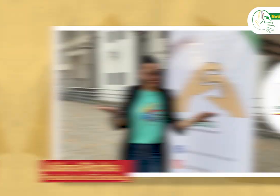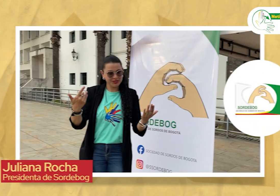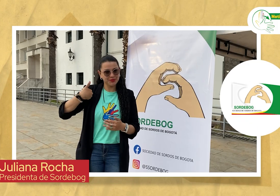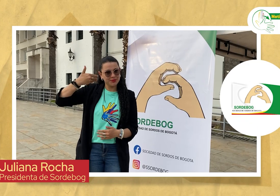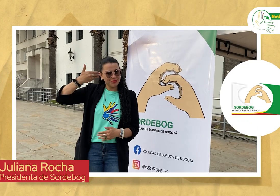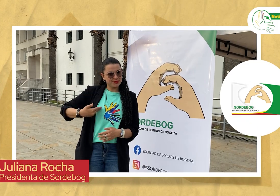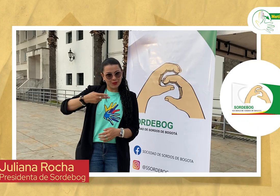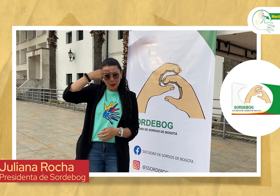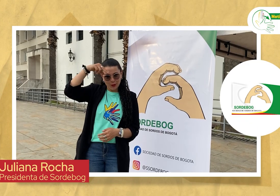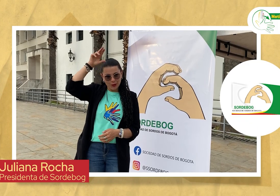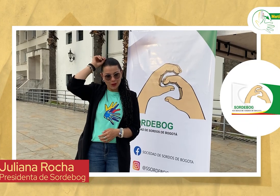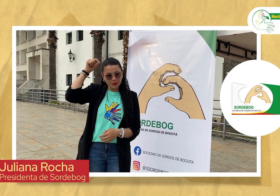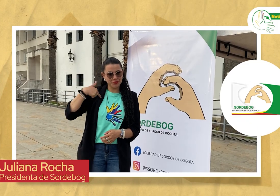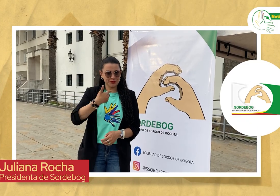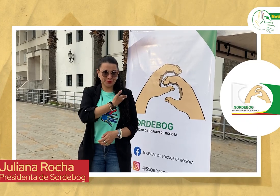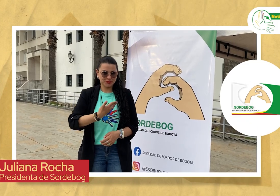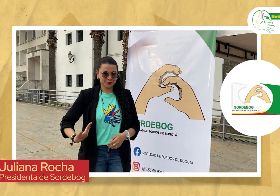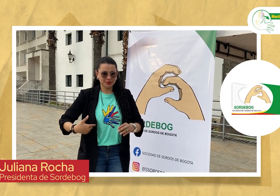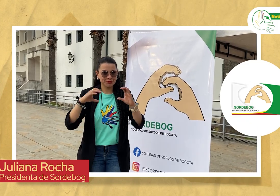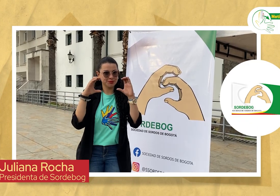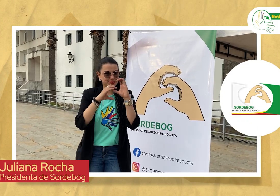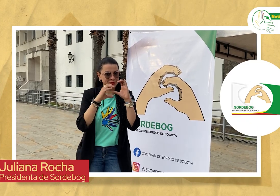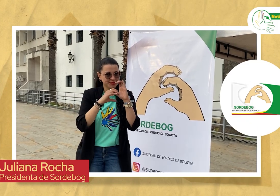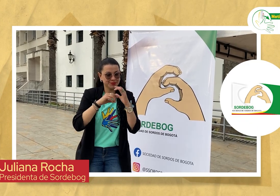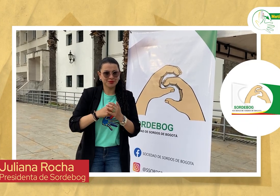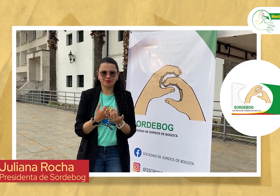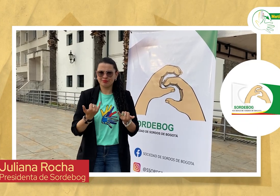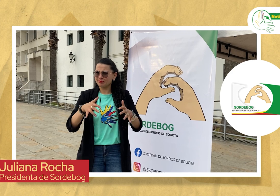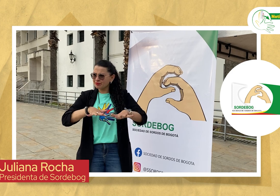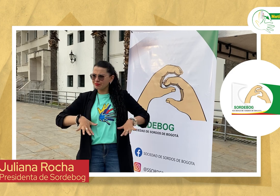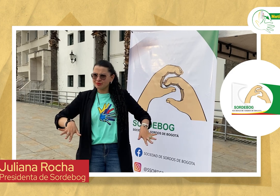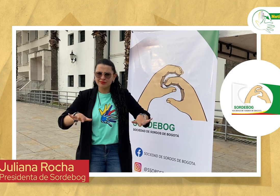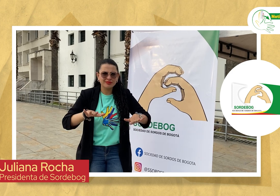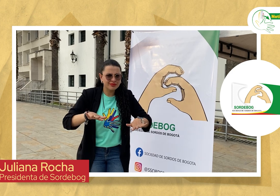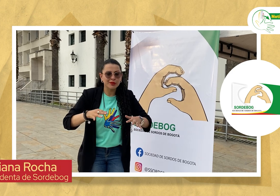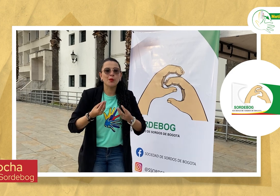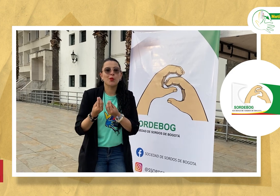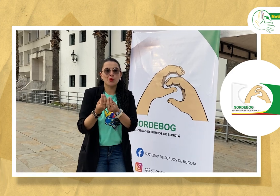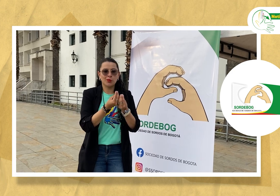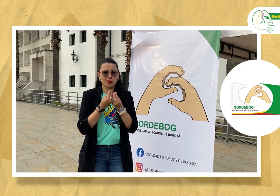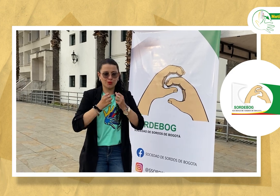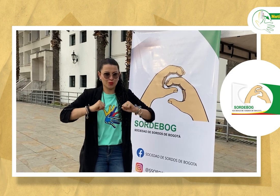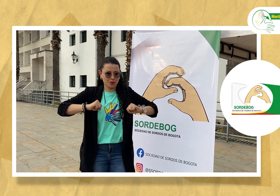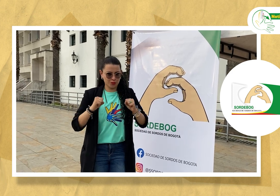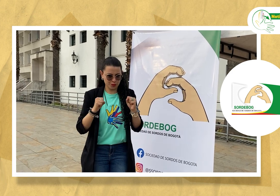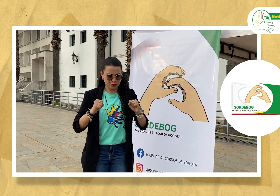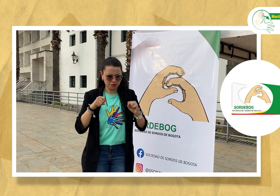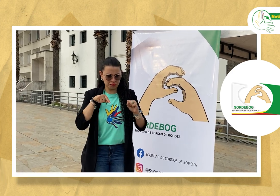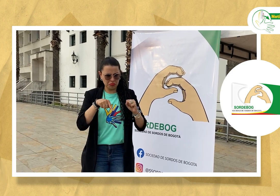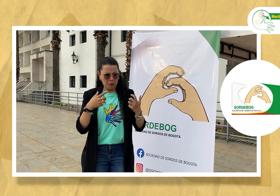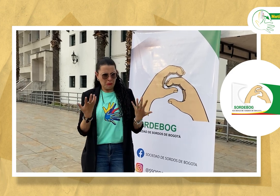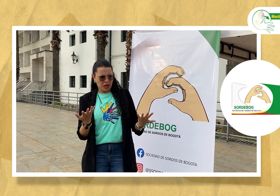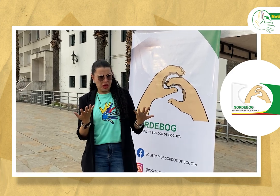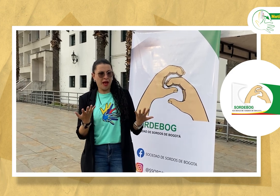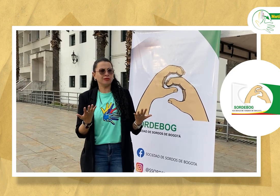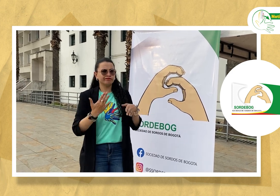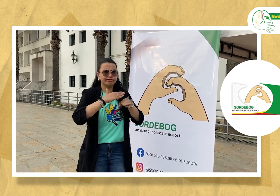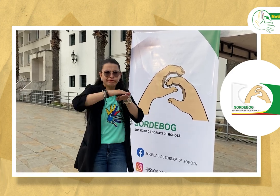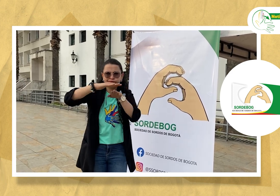Hola, soy Juliana Rocha, presidenta de Sordebog. Hemos venido al Consejo de Bogotá a participar